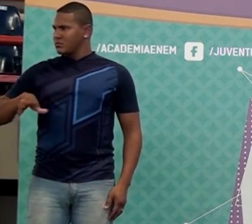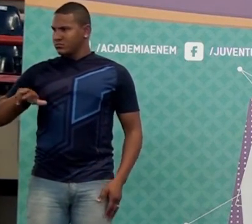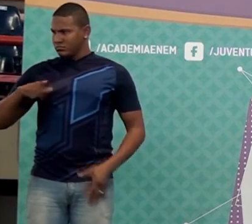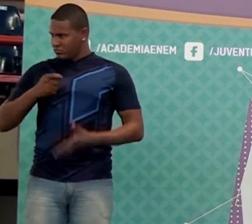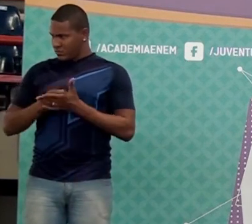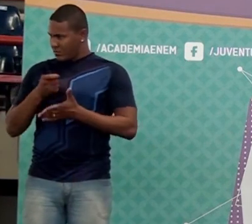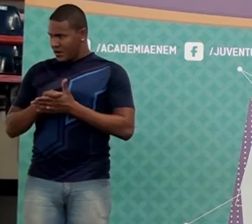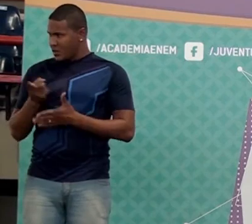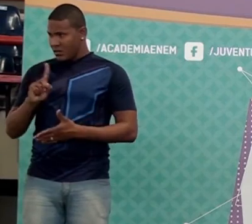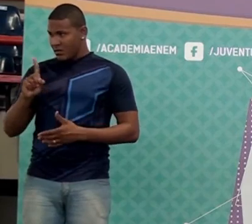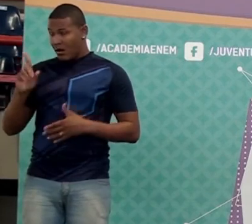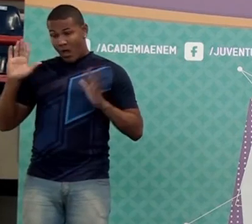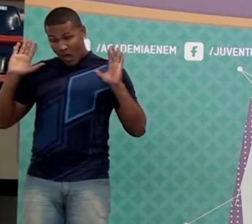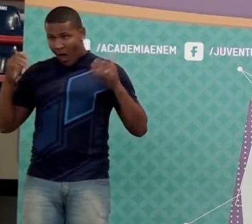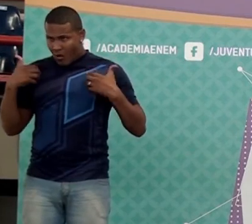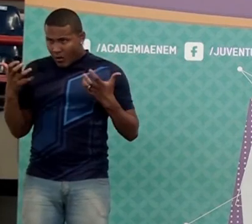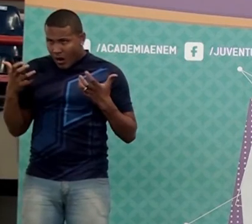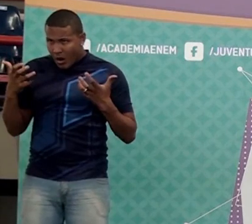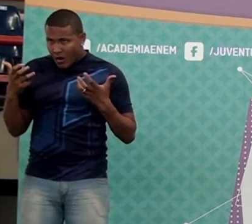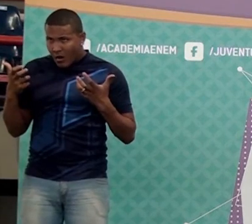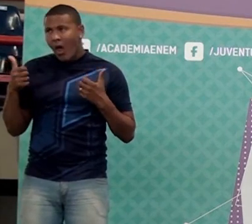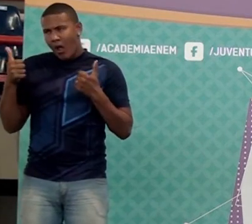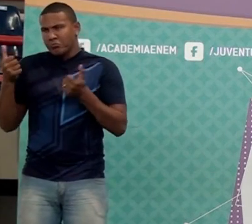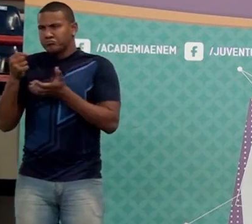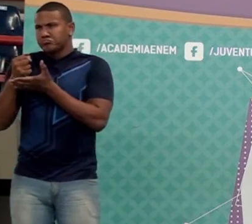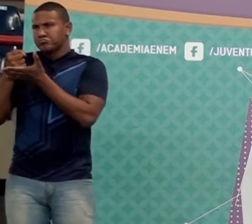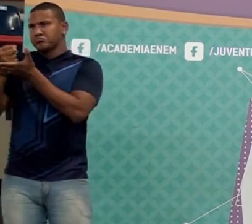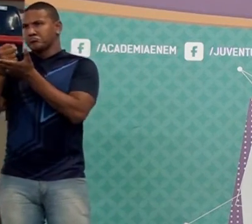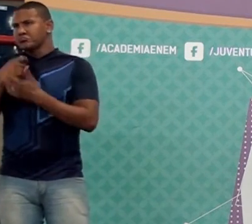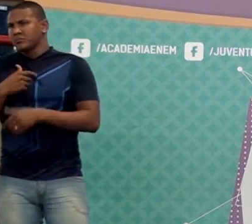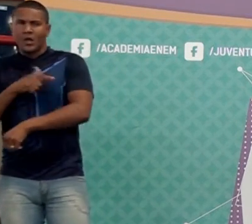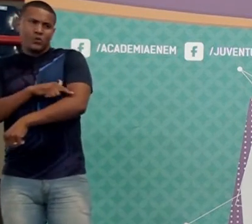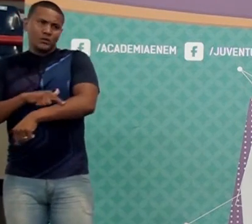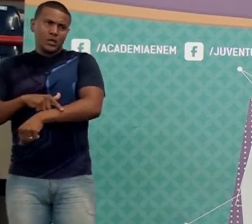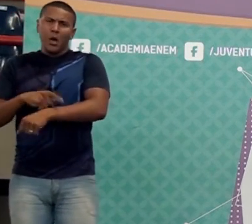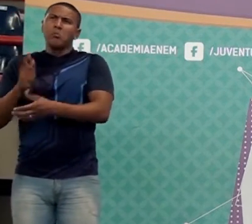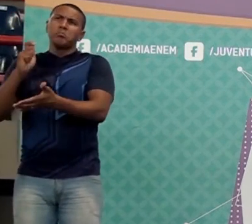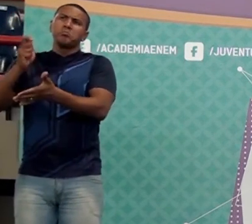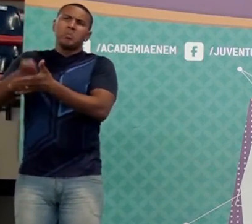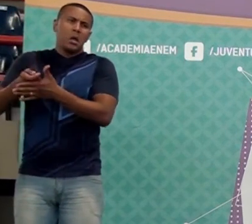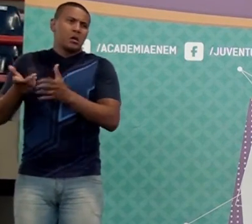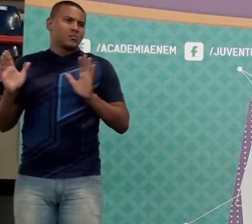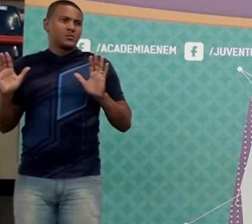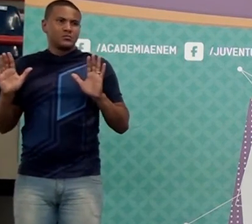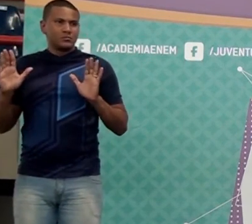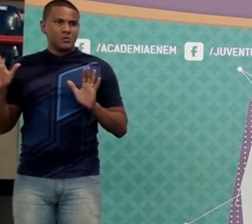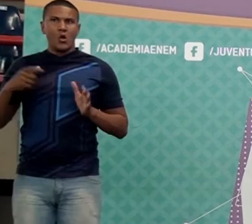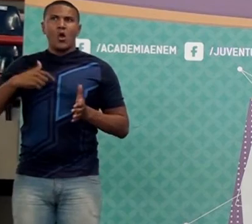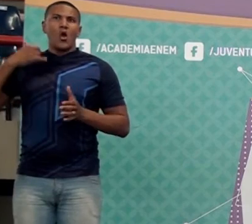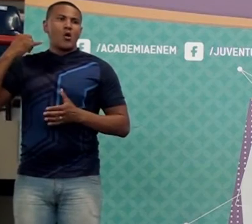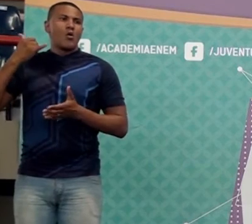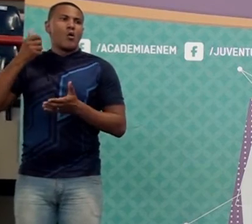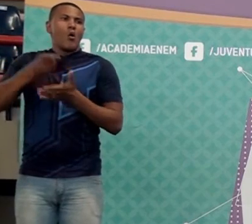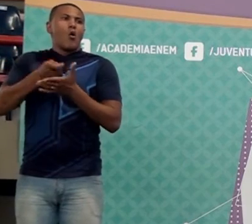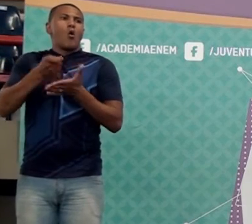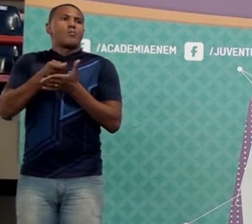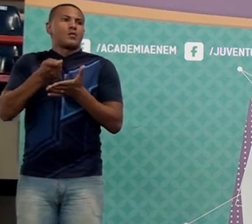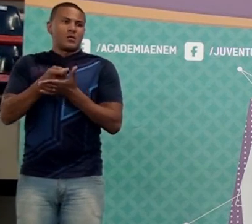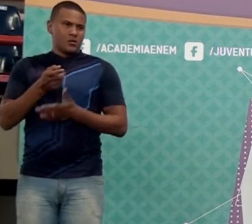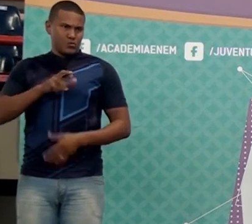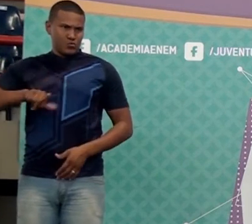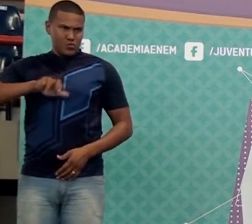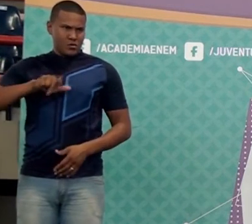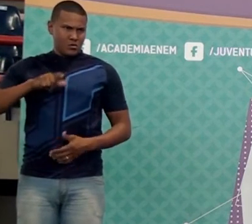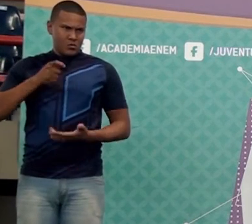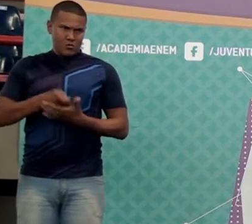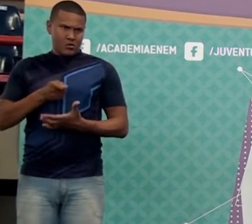pagar os 10%. Só paga se quiser. Você paga mais por educação, né? Na nossa cultura é comum pagar os 10%,